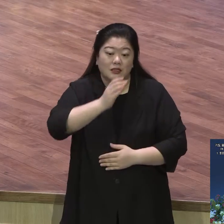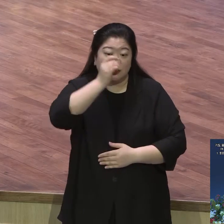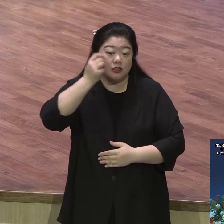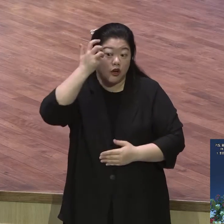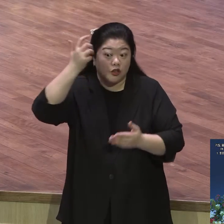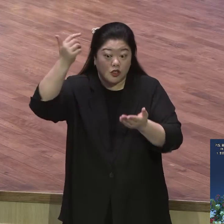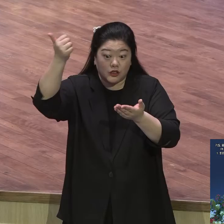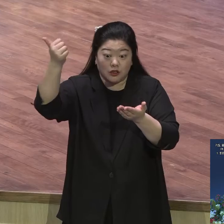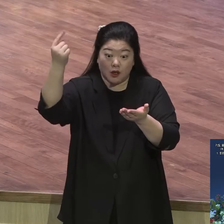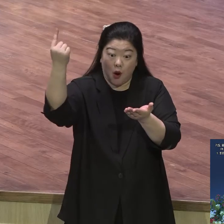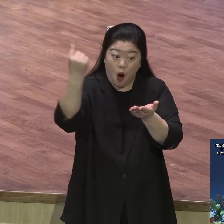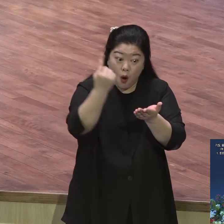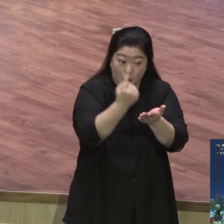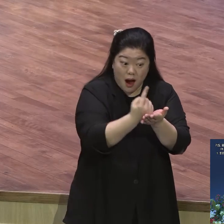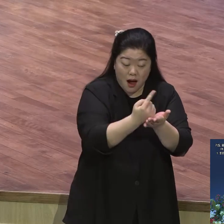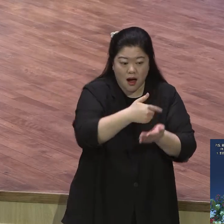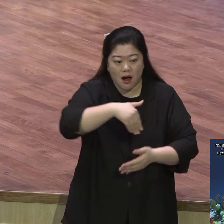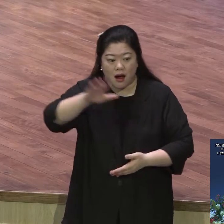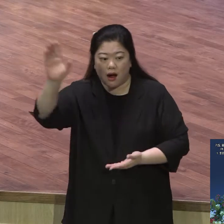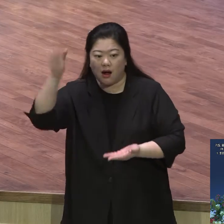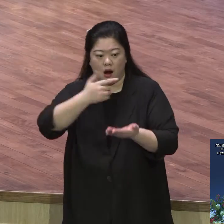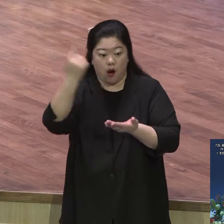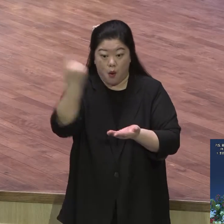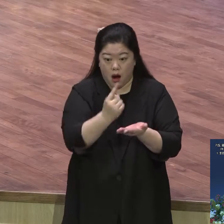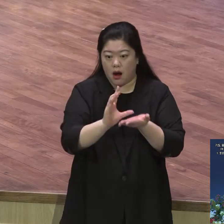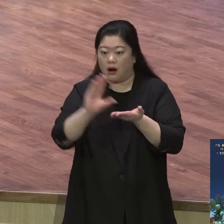때는 안 그랬어요 구약 때는 오셨다가 가셨다가 했었죠